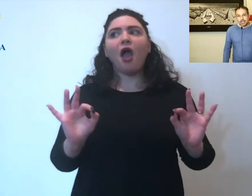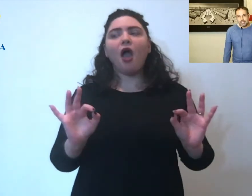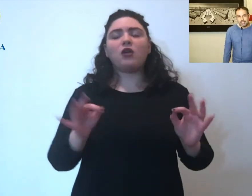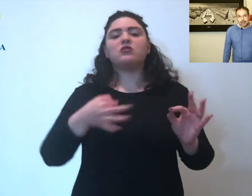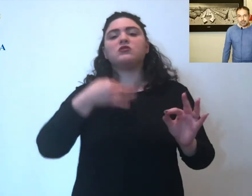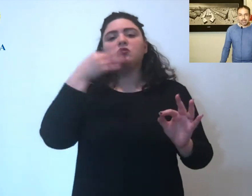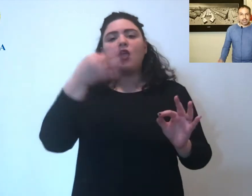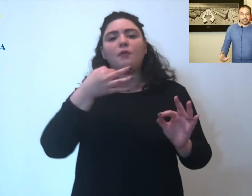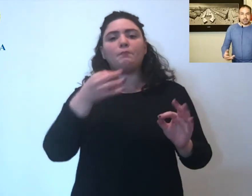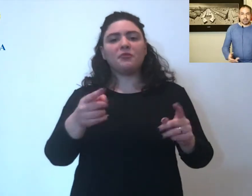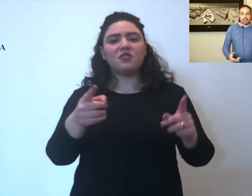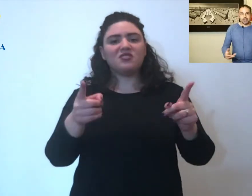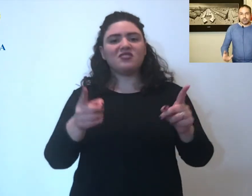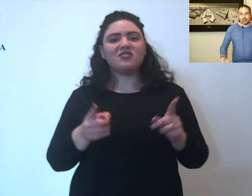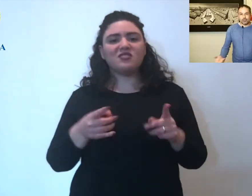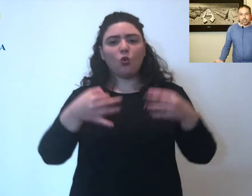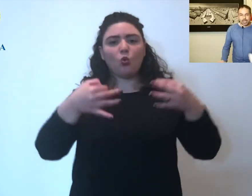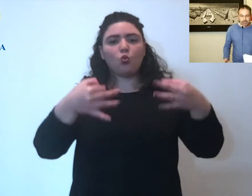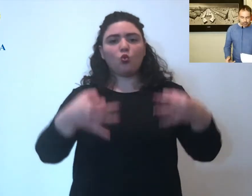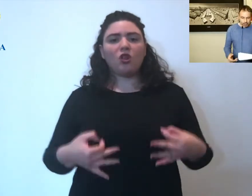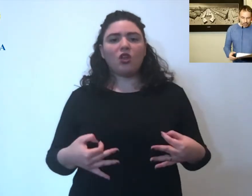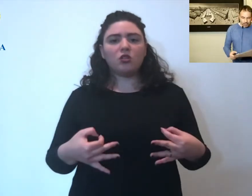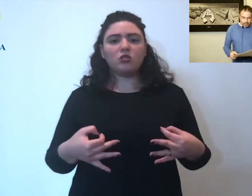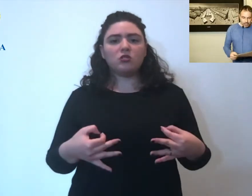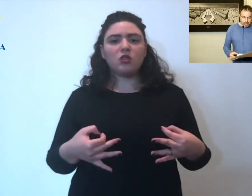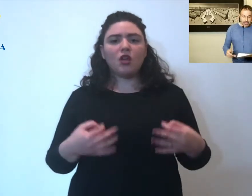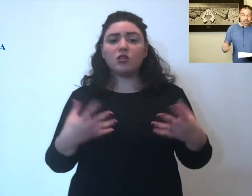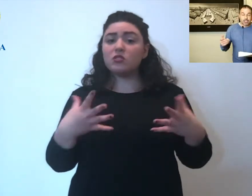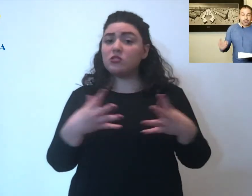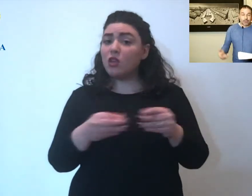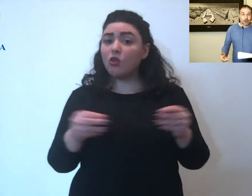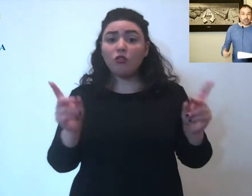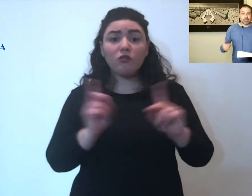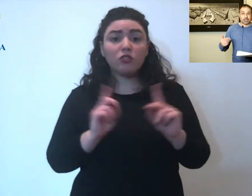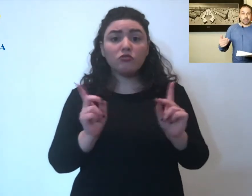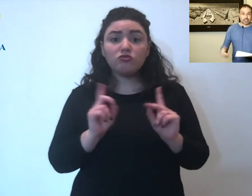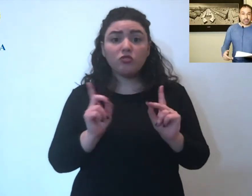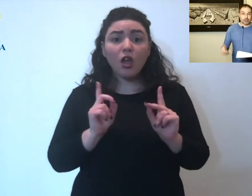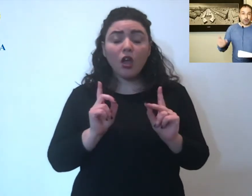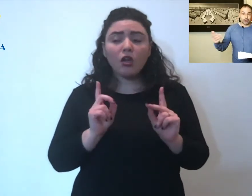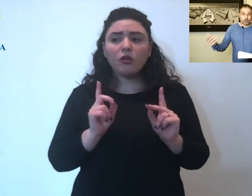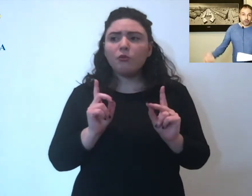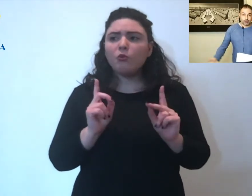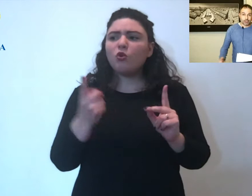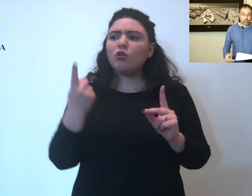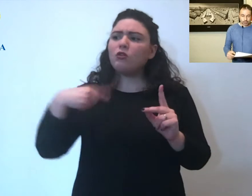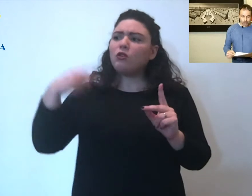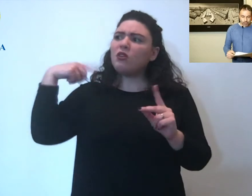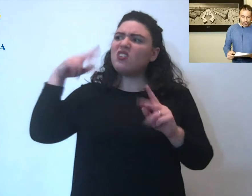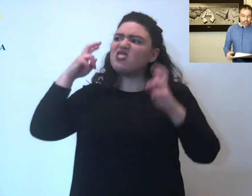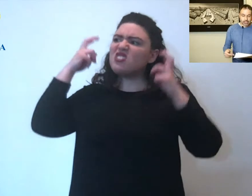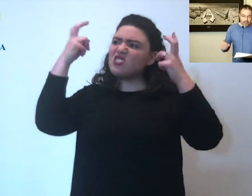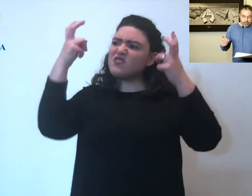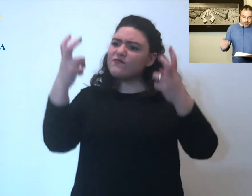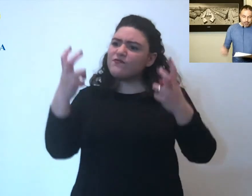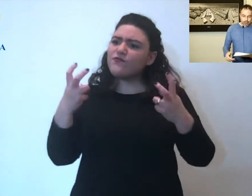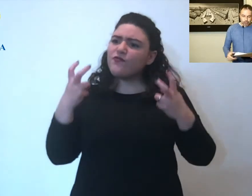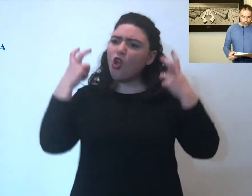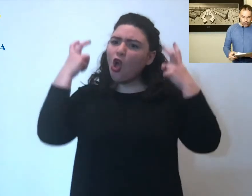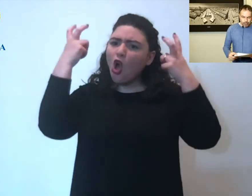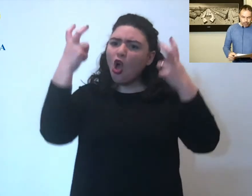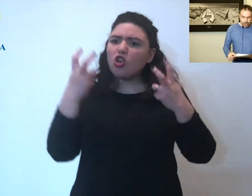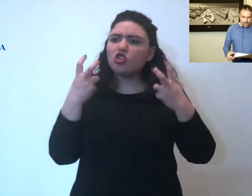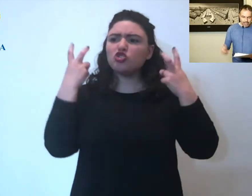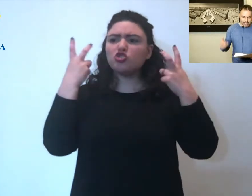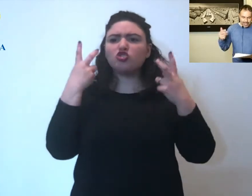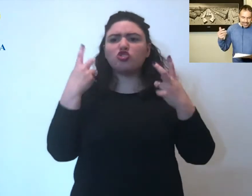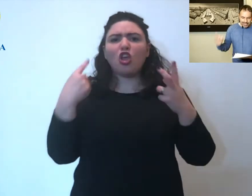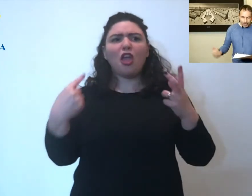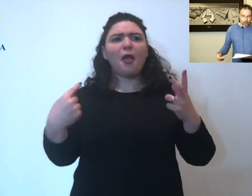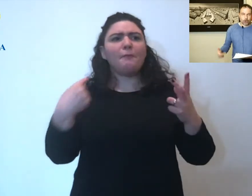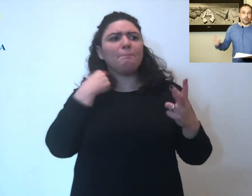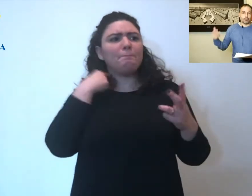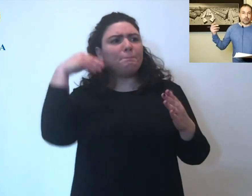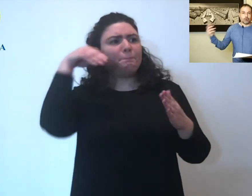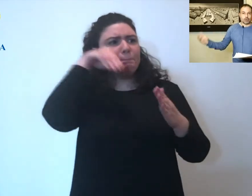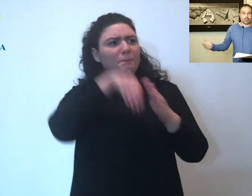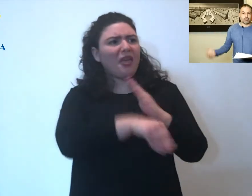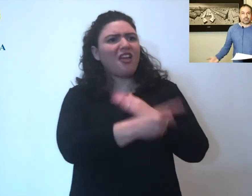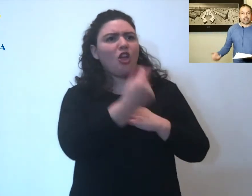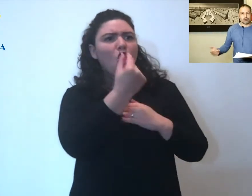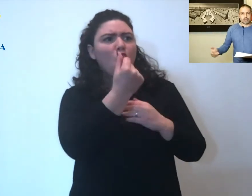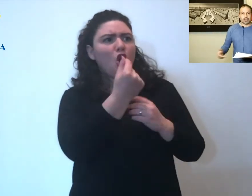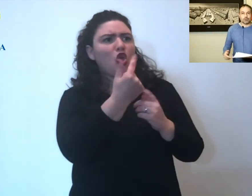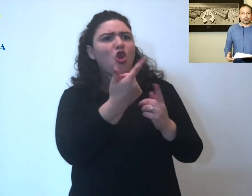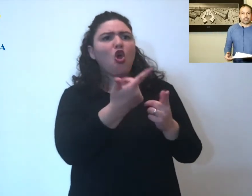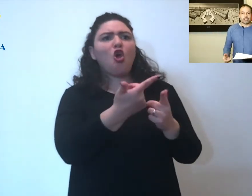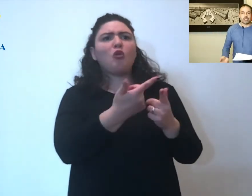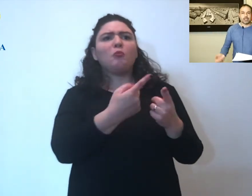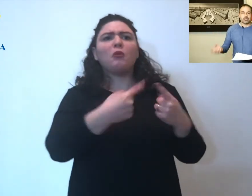sicurezza perché altrimenti ci giochiamo gli sforzi, il patrimonio diciamo così purtroppo anche economico